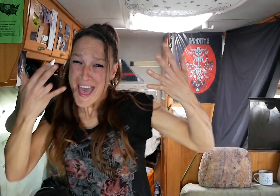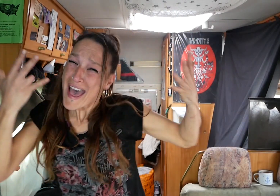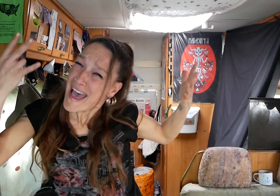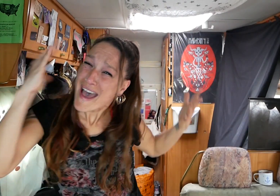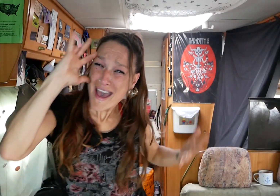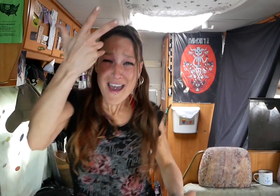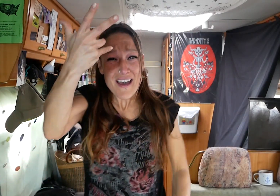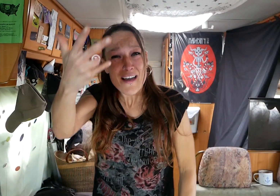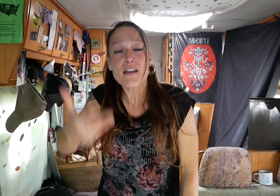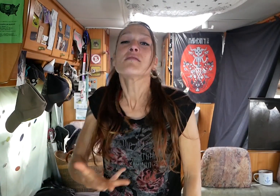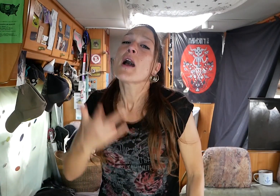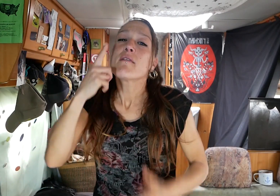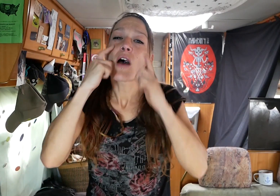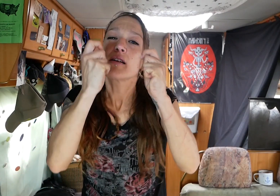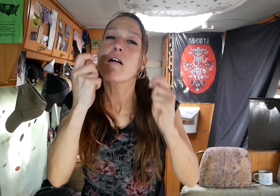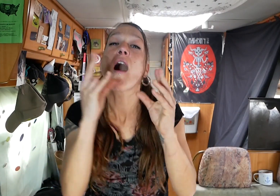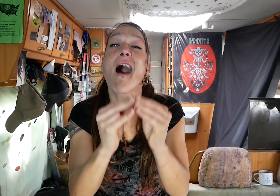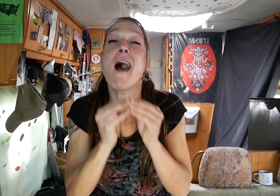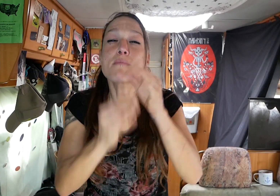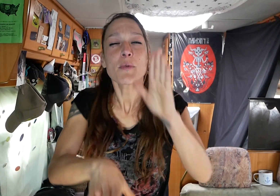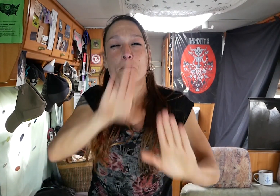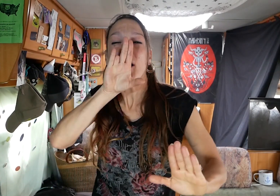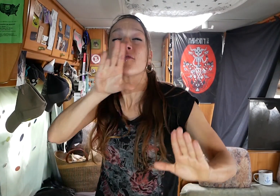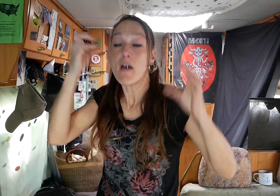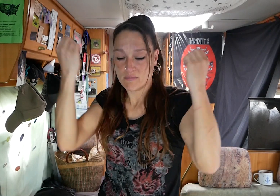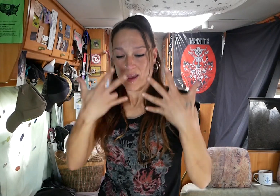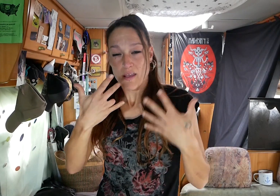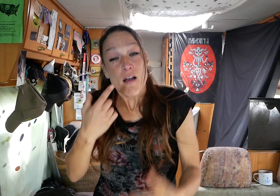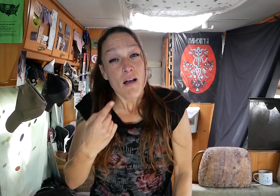payer Toutes ces tortures de cingles Que tu m'as fait endurer